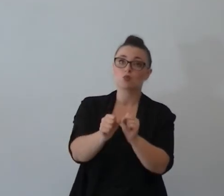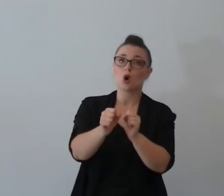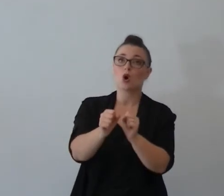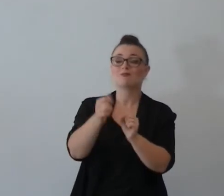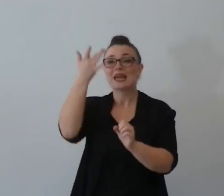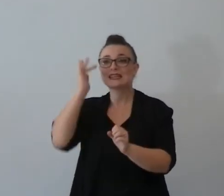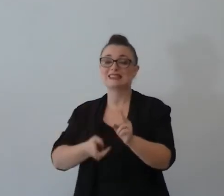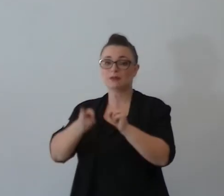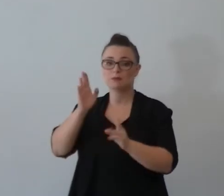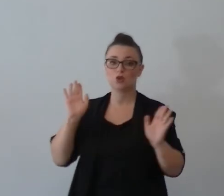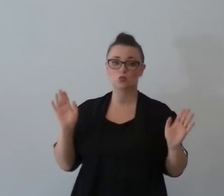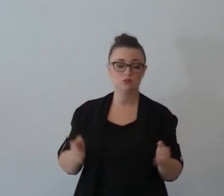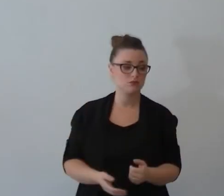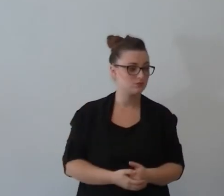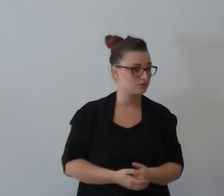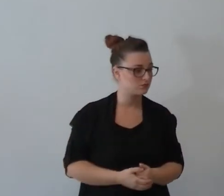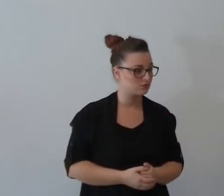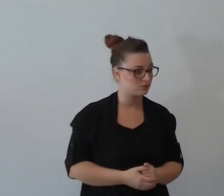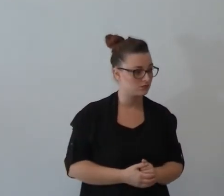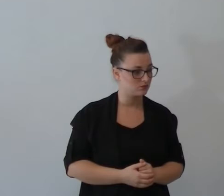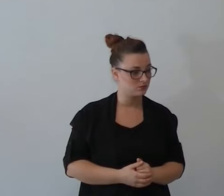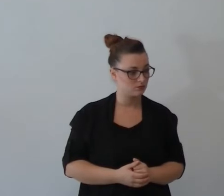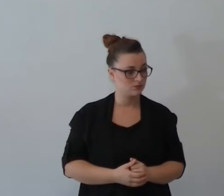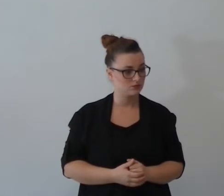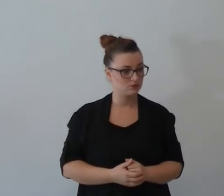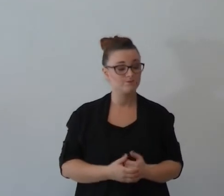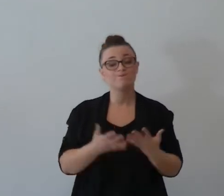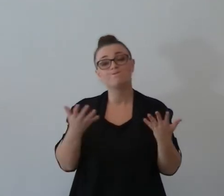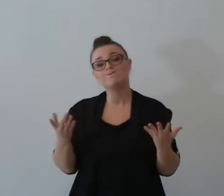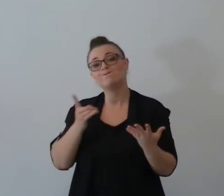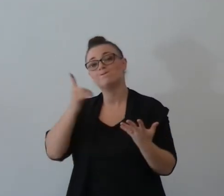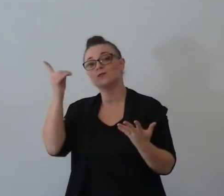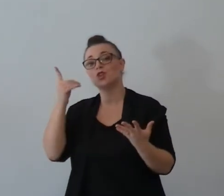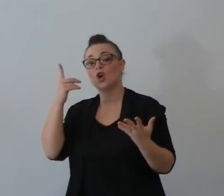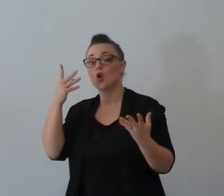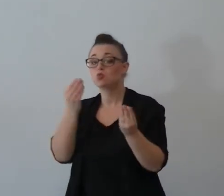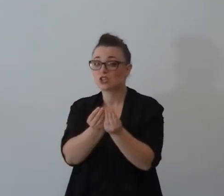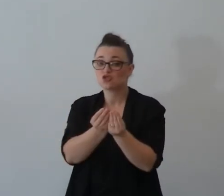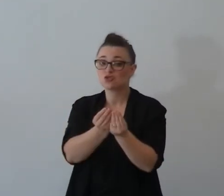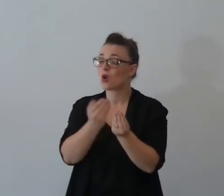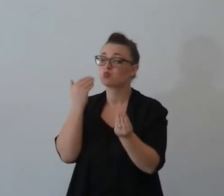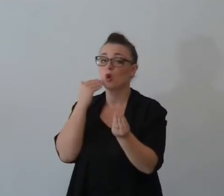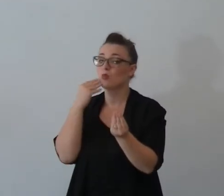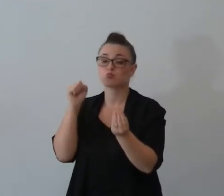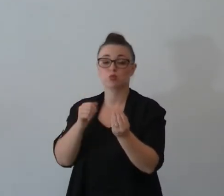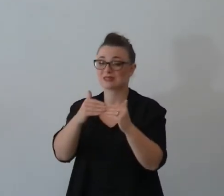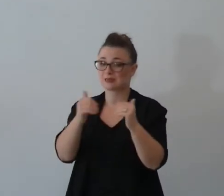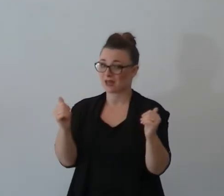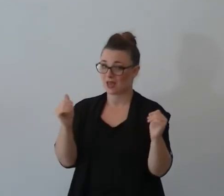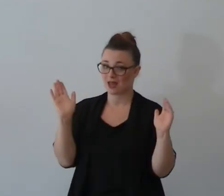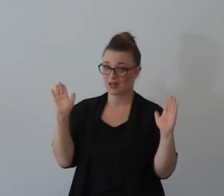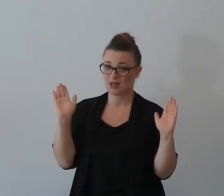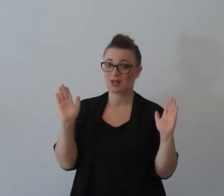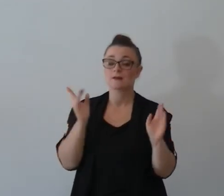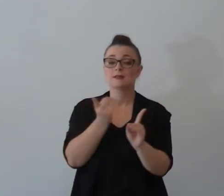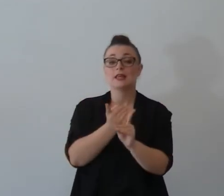grandemente al fallimento quello che dunque Dio ha abito l'uomo di strada ma devi rispettare